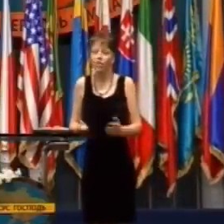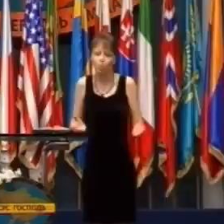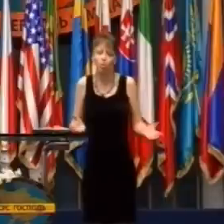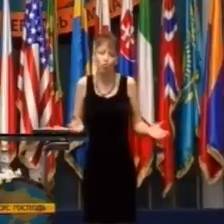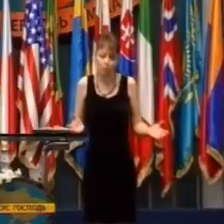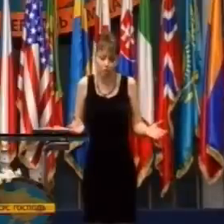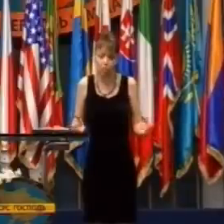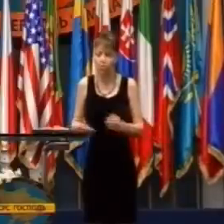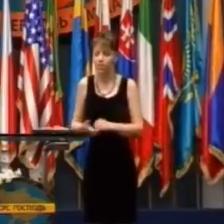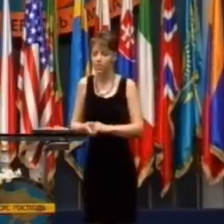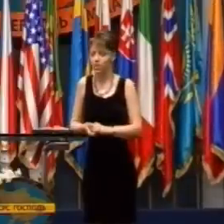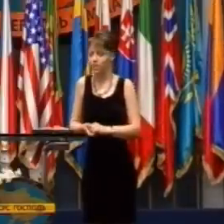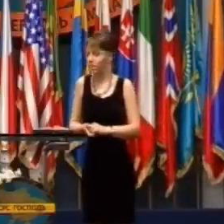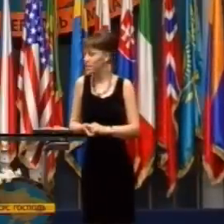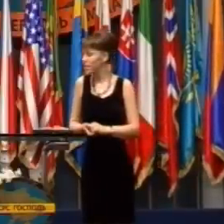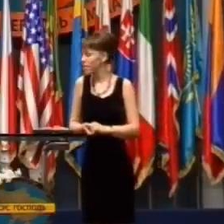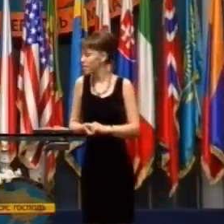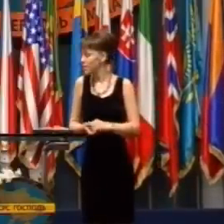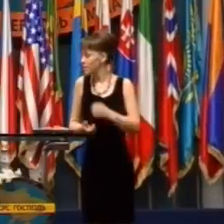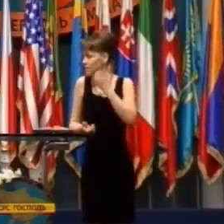Ale toto sa stalo.